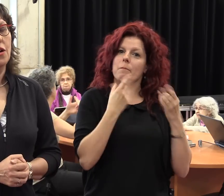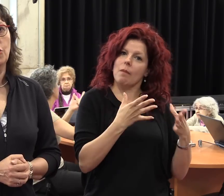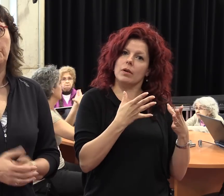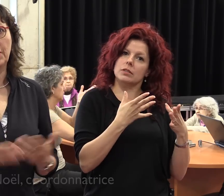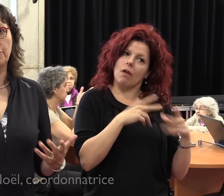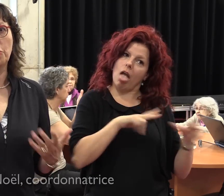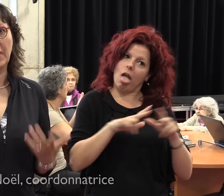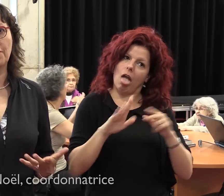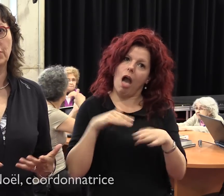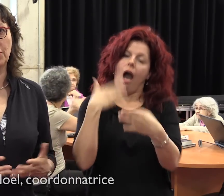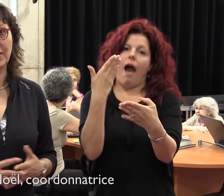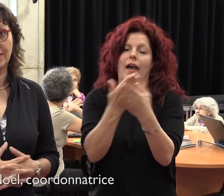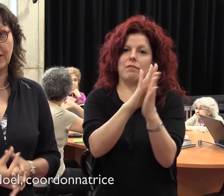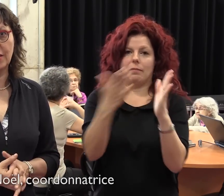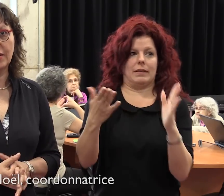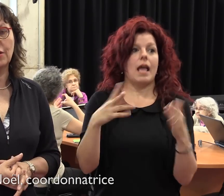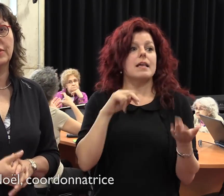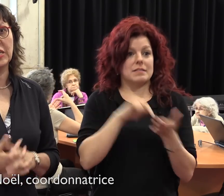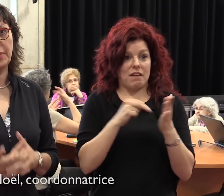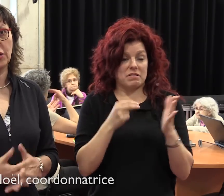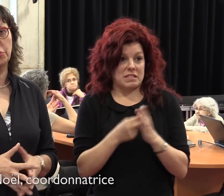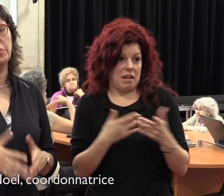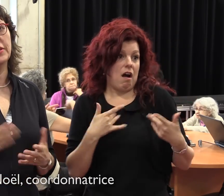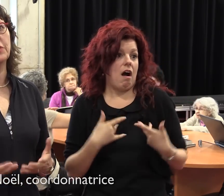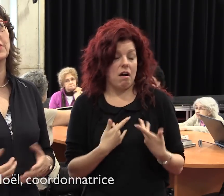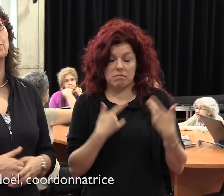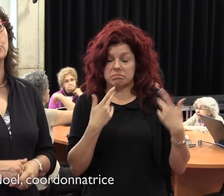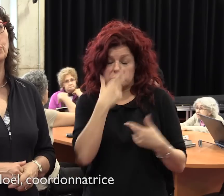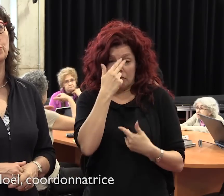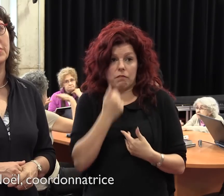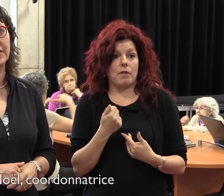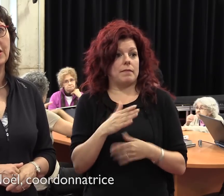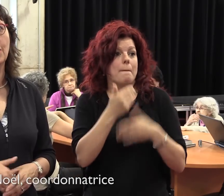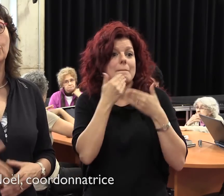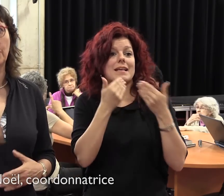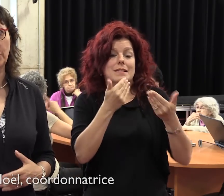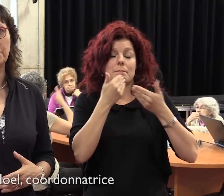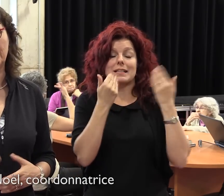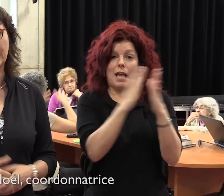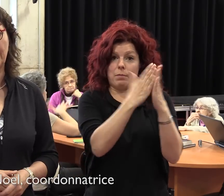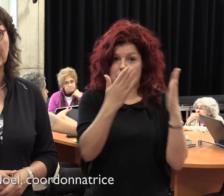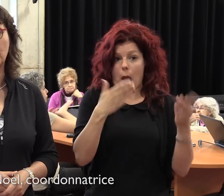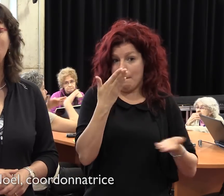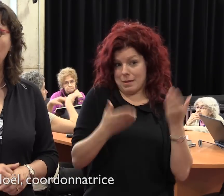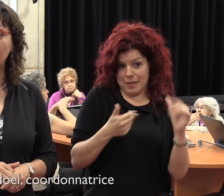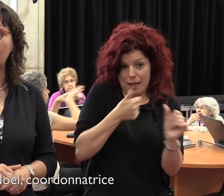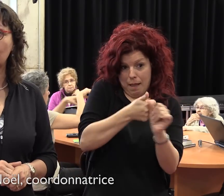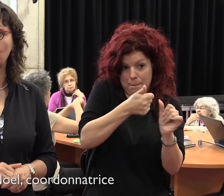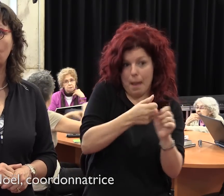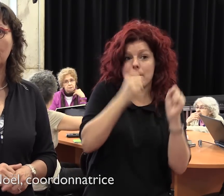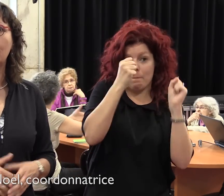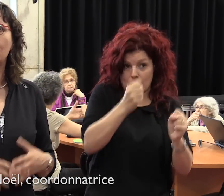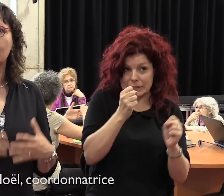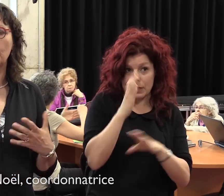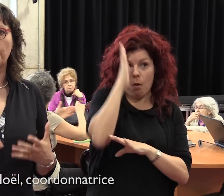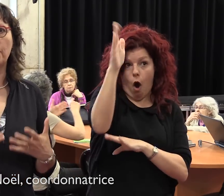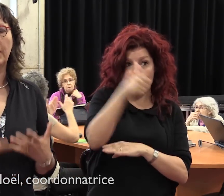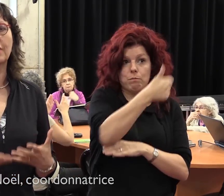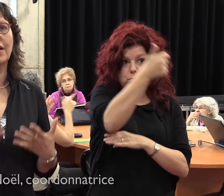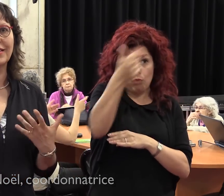Le Prévost, bravo d'avoir cette idée-là et on espère qu d bibliothèques qui vont être en mesure aussi d'offrir un même service avec un bibliothécaire sourd qui peut offrir dans